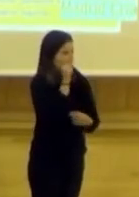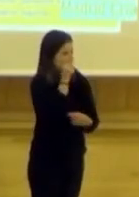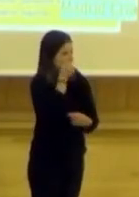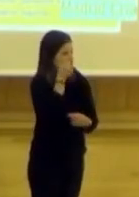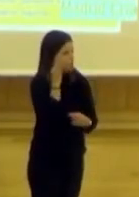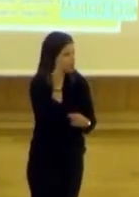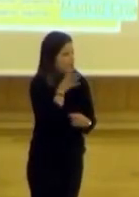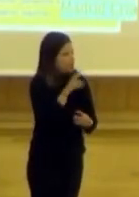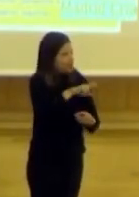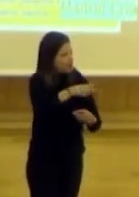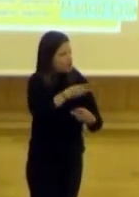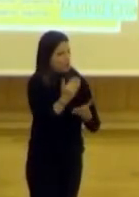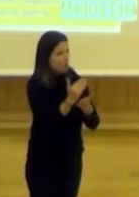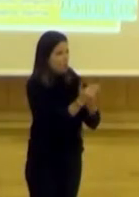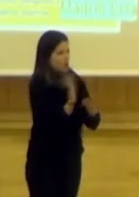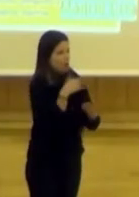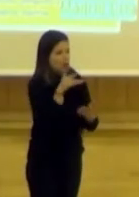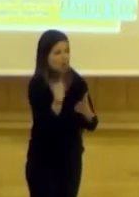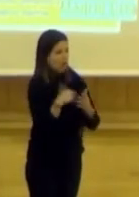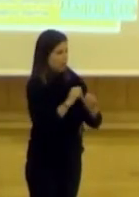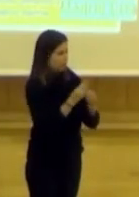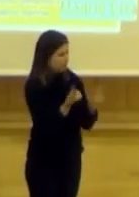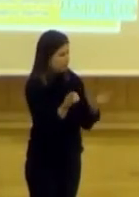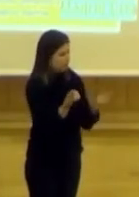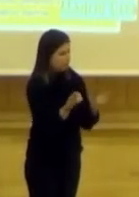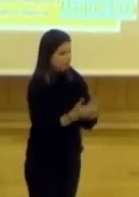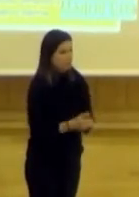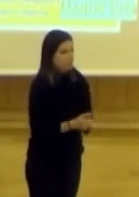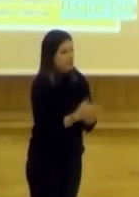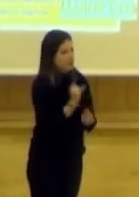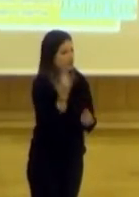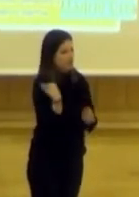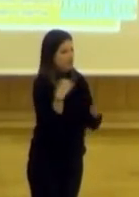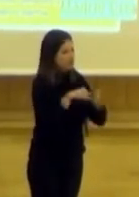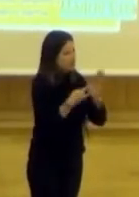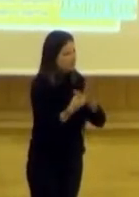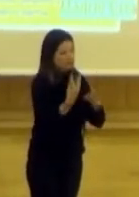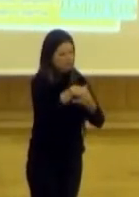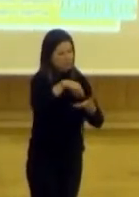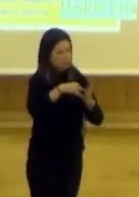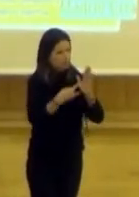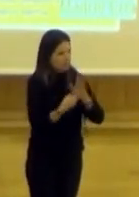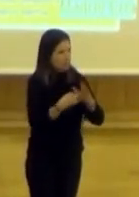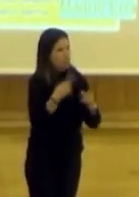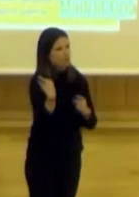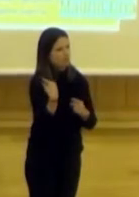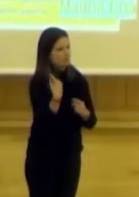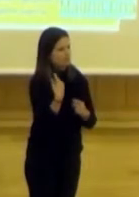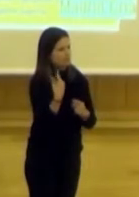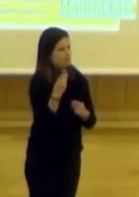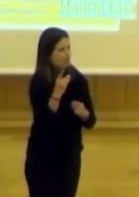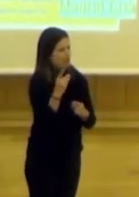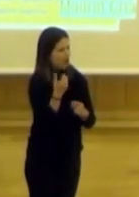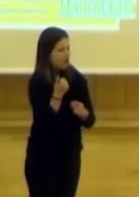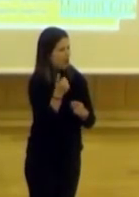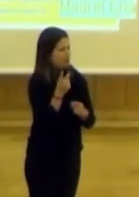caminando al cole, cosa que ha empezado a desaparecer, digamos, por cuestiones de seguridad en las grandes escuelas. Entonces, había un proyecto dentro de eso. Luego estaba Madrid Cría, que era